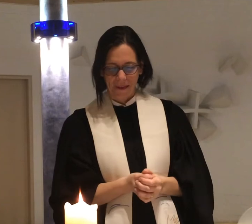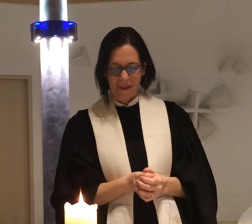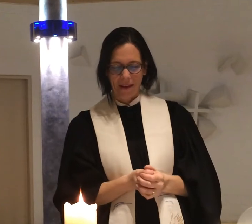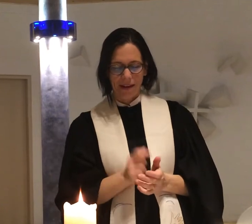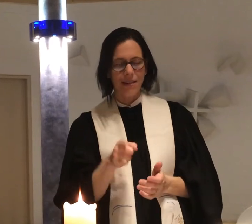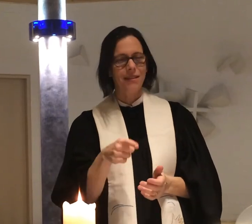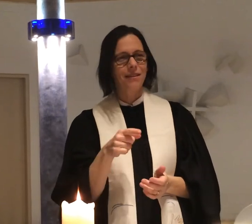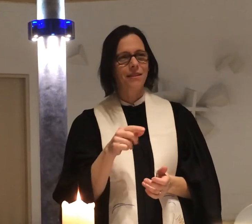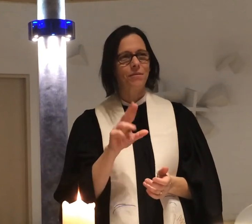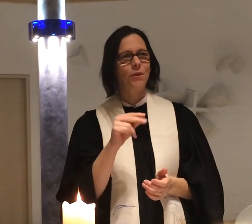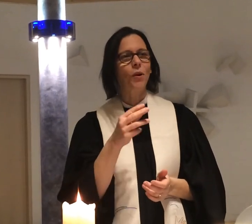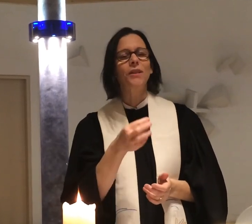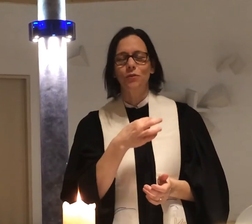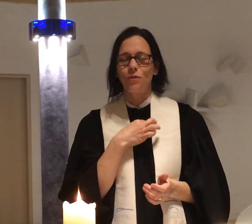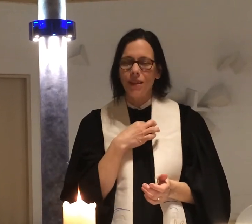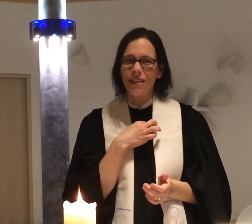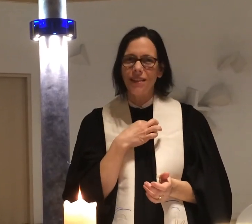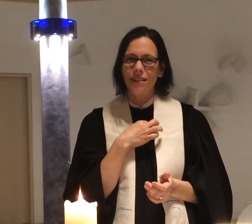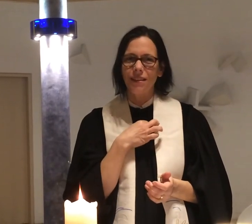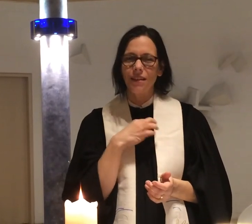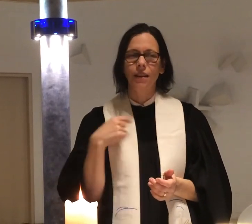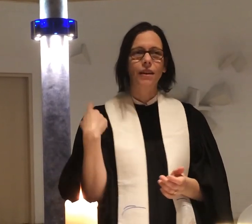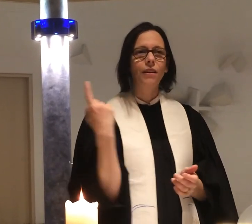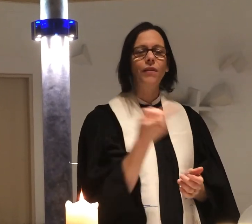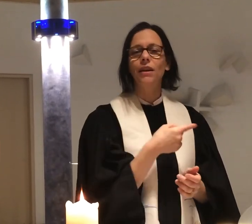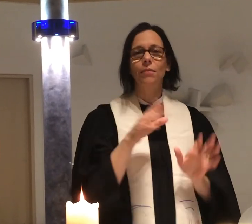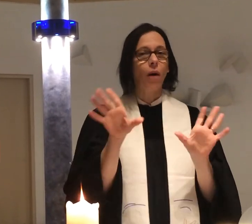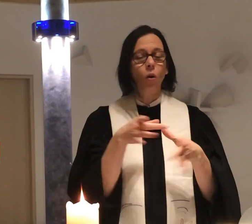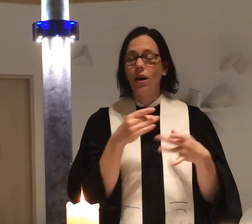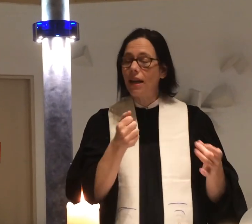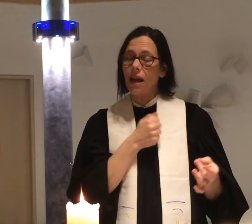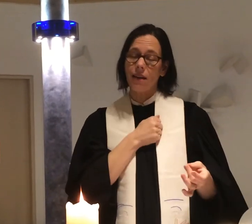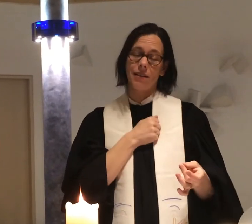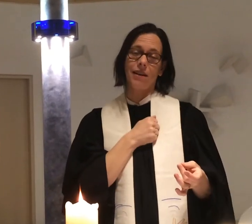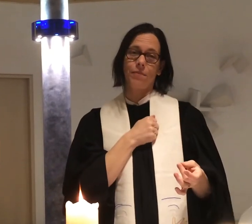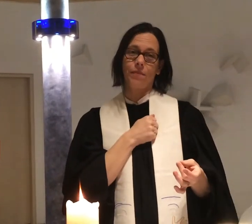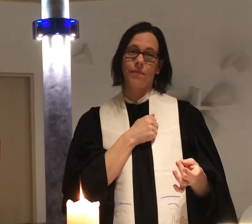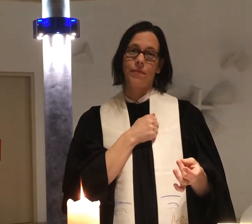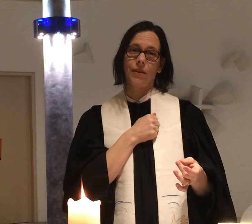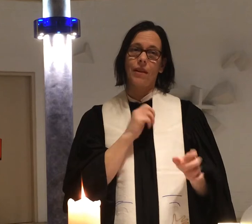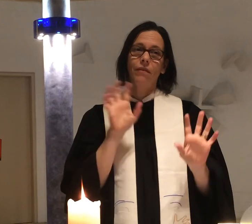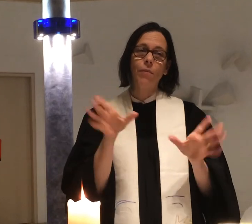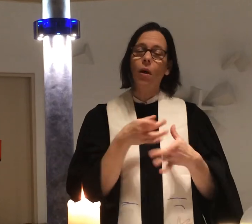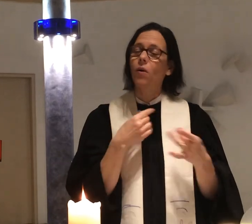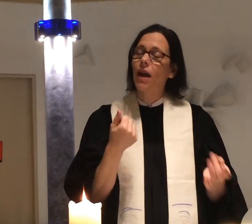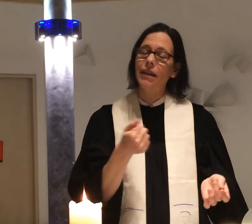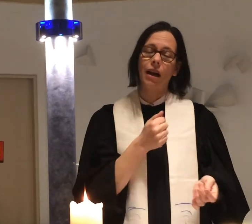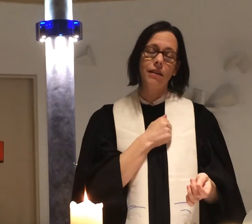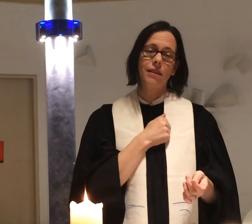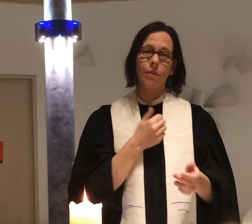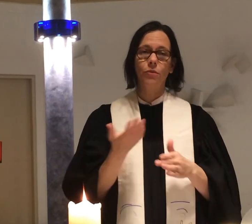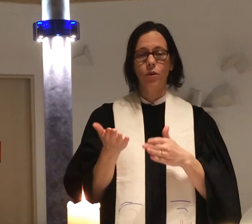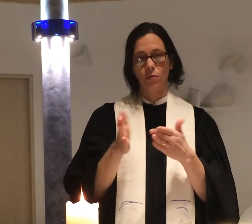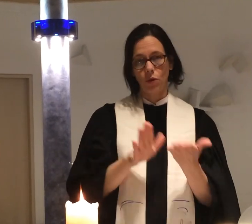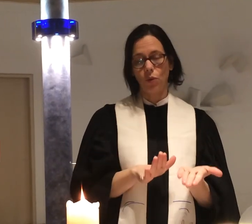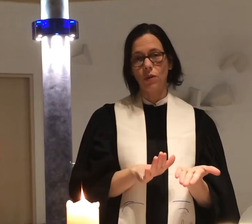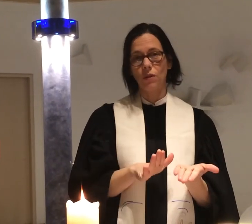Das bedeutet für mich, wir brauchen keine Angst haben. Wir brauchen keine Angst haben vor dem Tod.